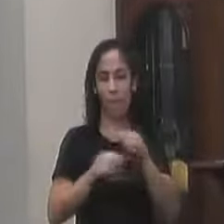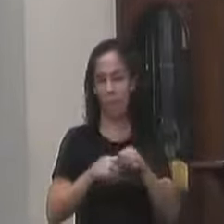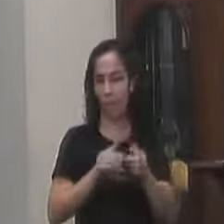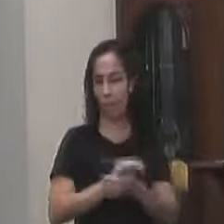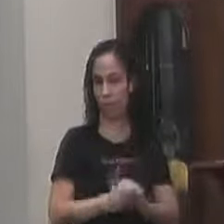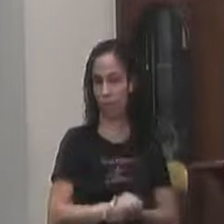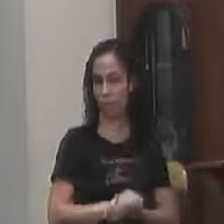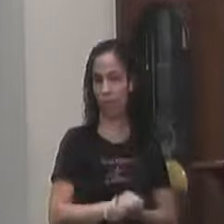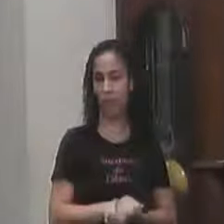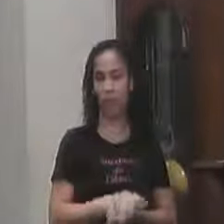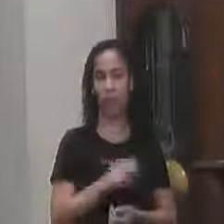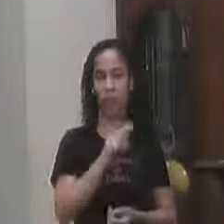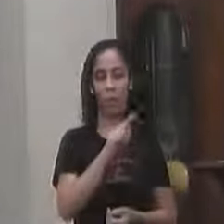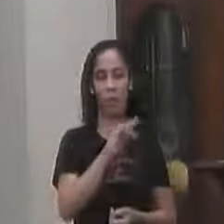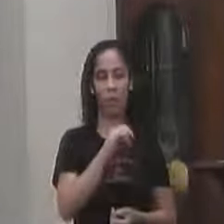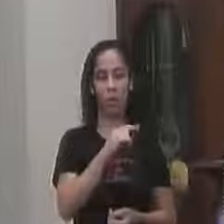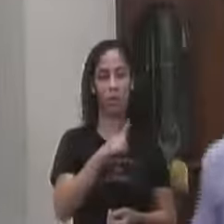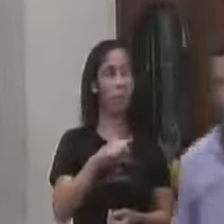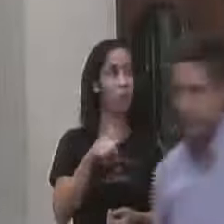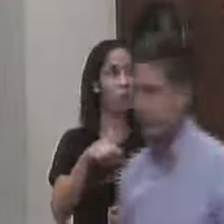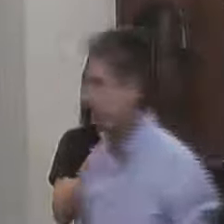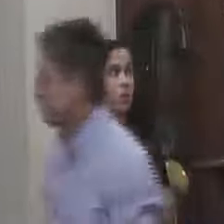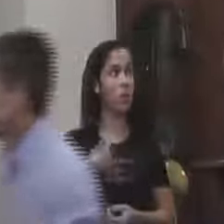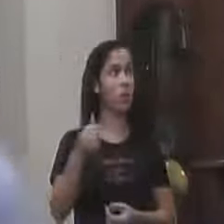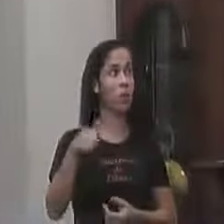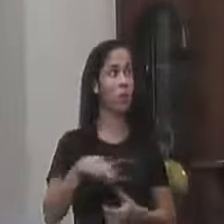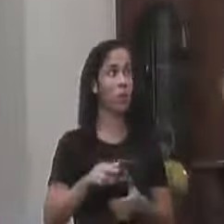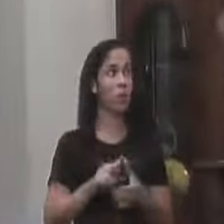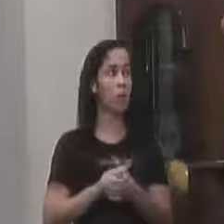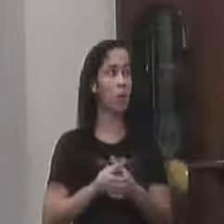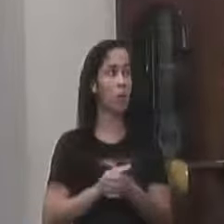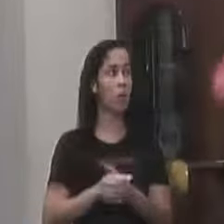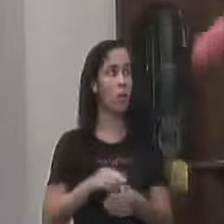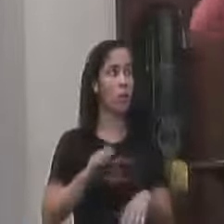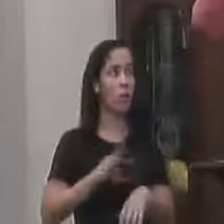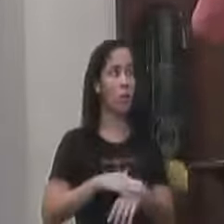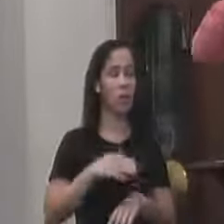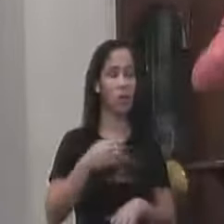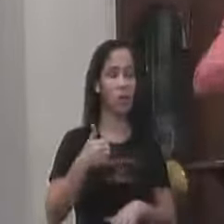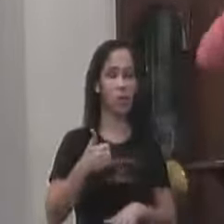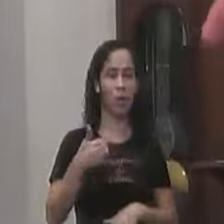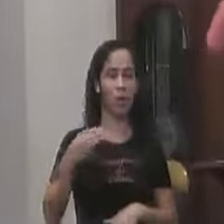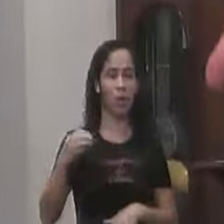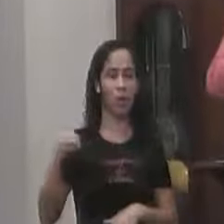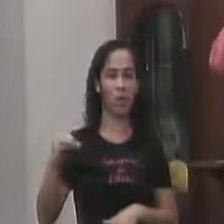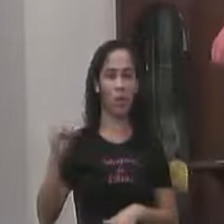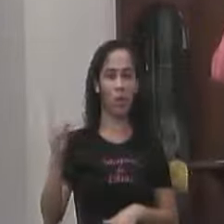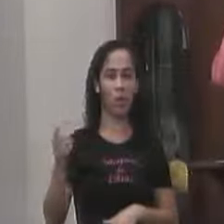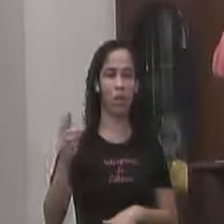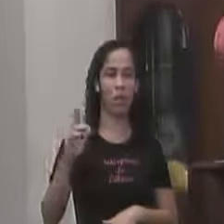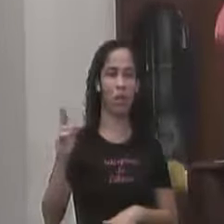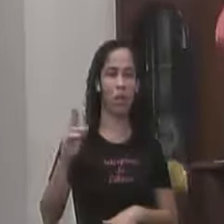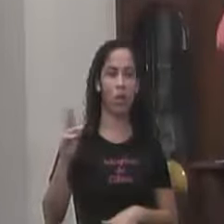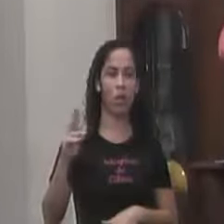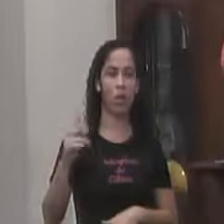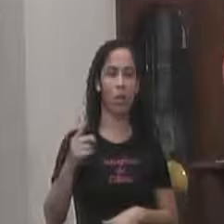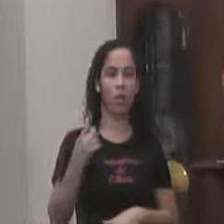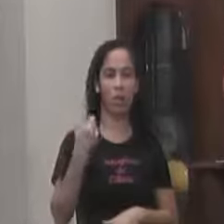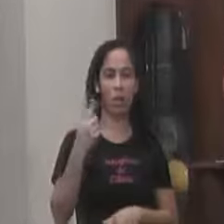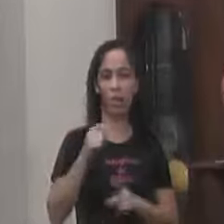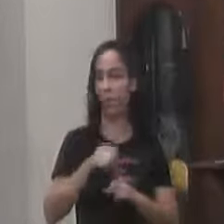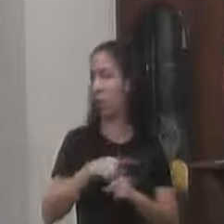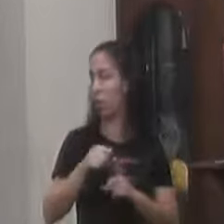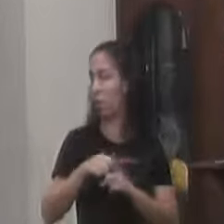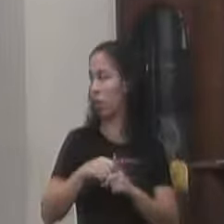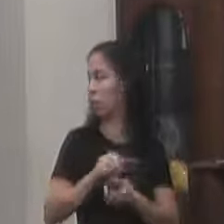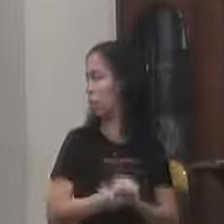Ela arrecada No município De Valença Mais de Trezentos mil reais Por mês